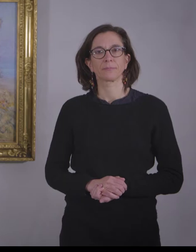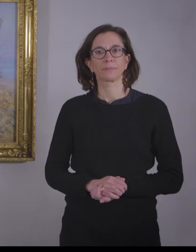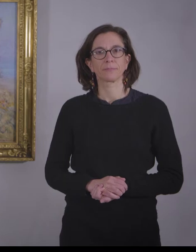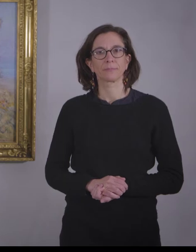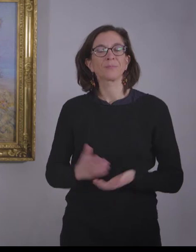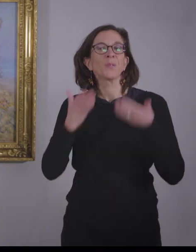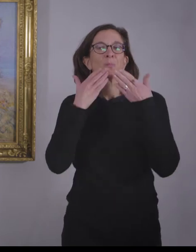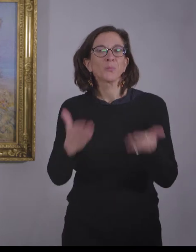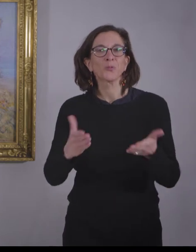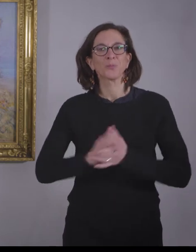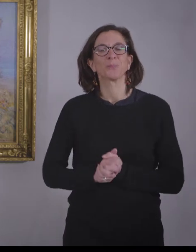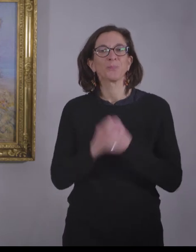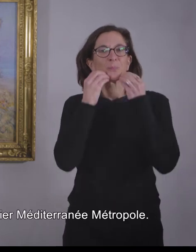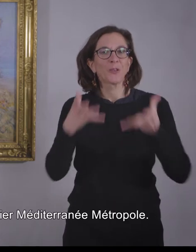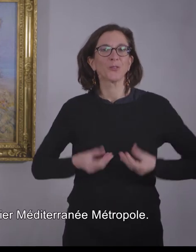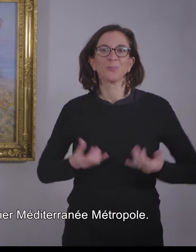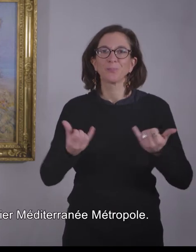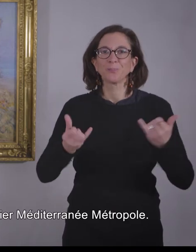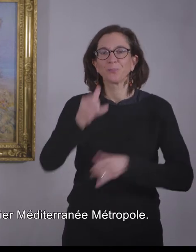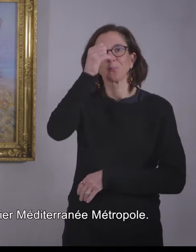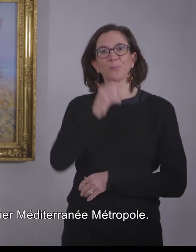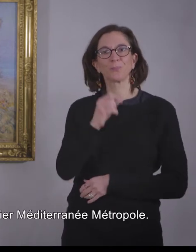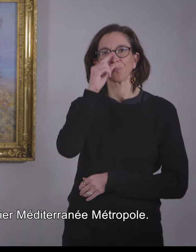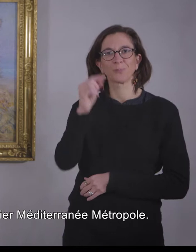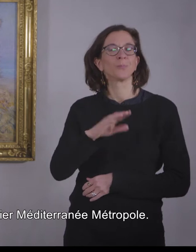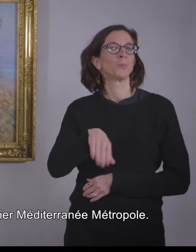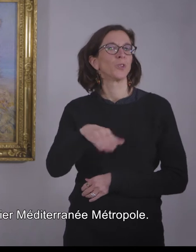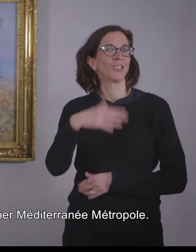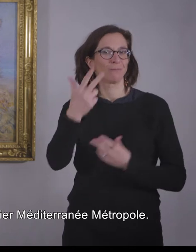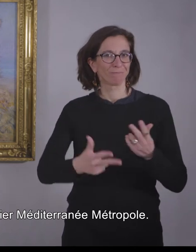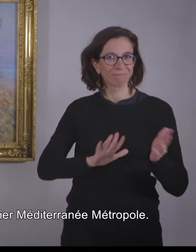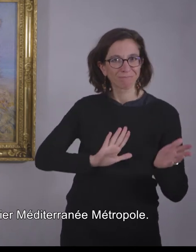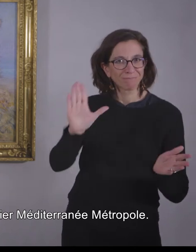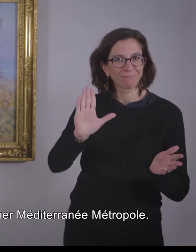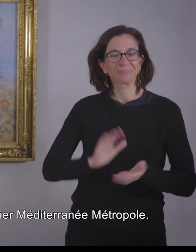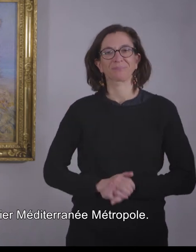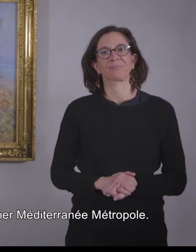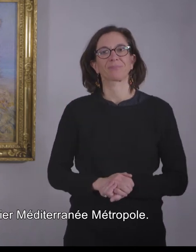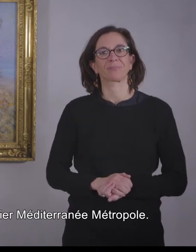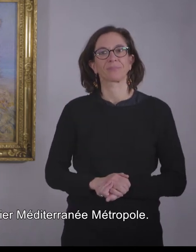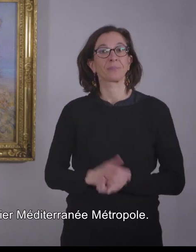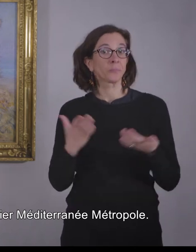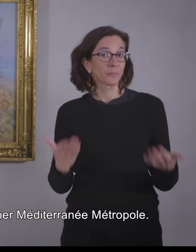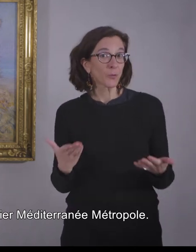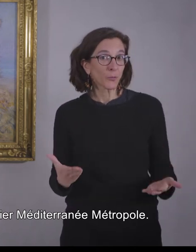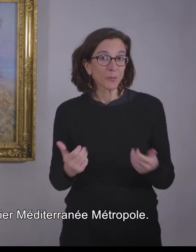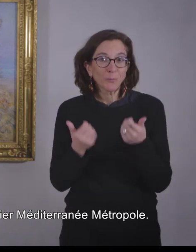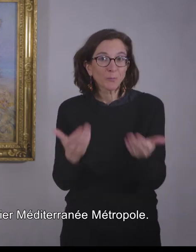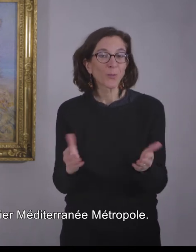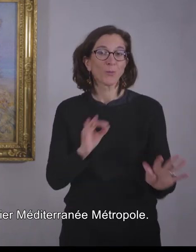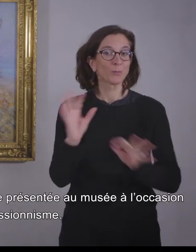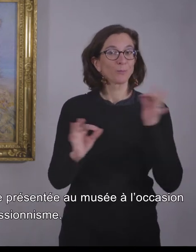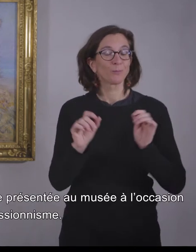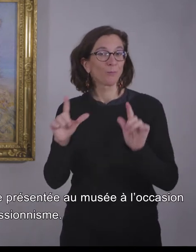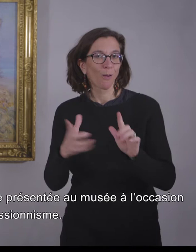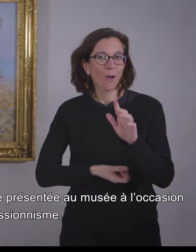Bonjour et bienvenue au Musée Fabre de Montpellier-Méditerranée-Métropole. Aujourd'hui, je vous propose de